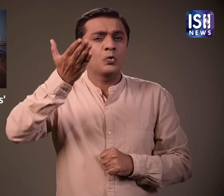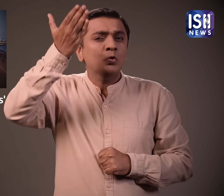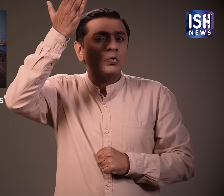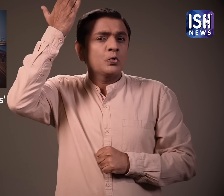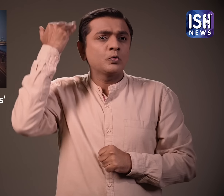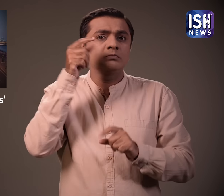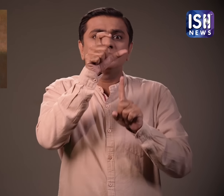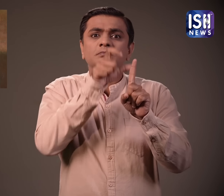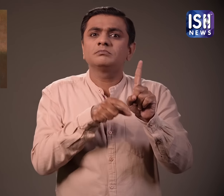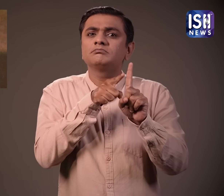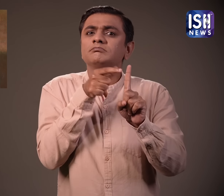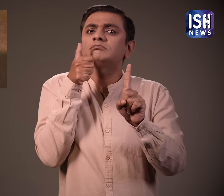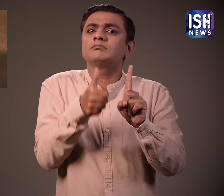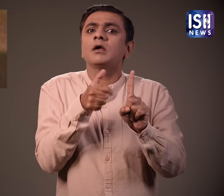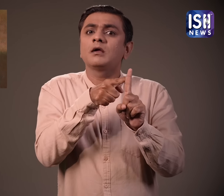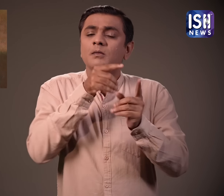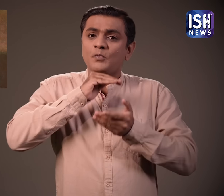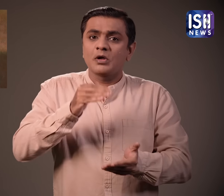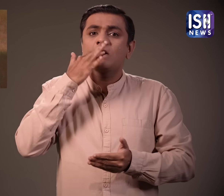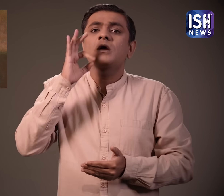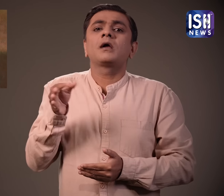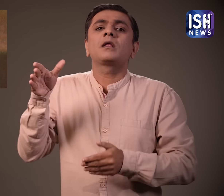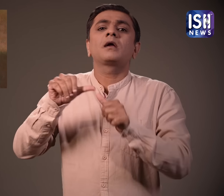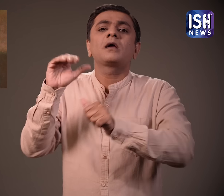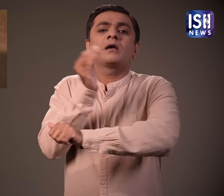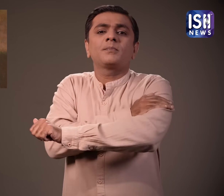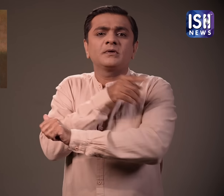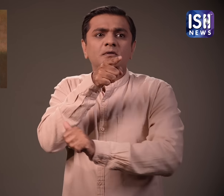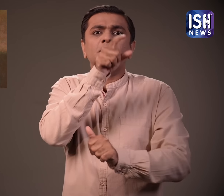पाई होल करके महत्वप को दर्शाता है, जिनका जनम वहीं हुआ